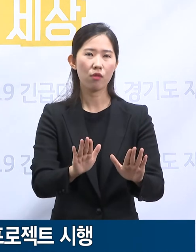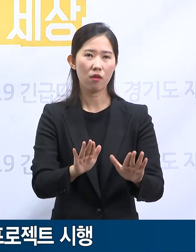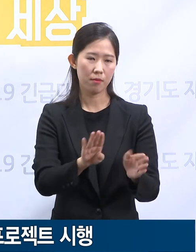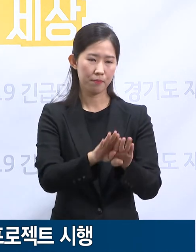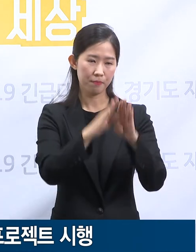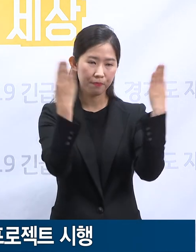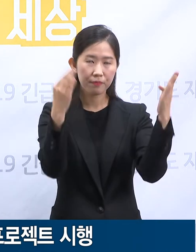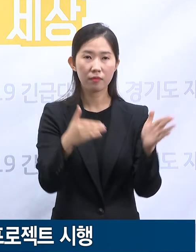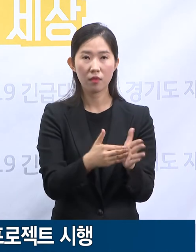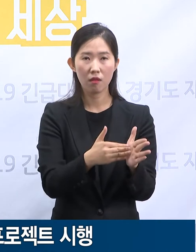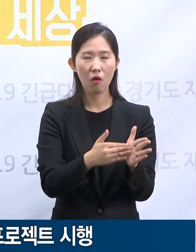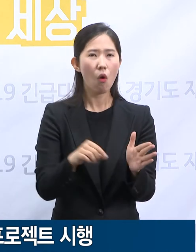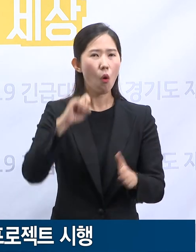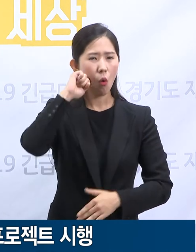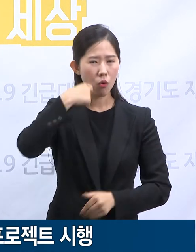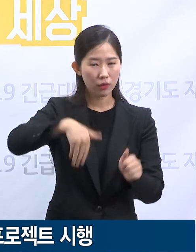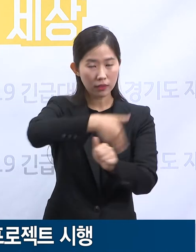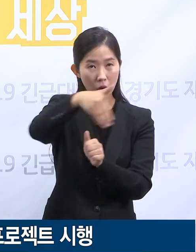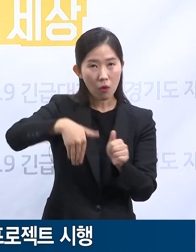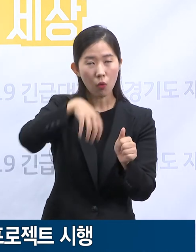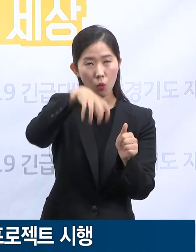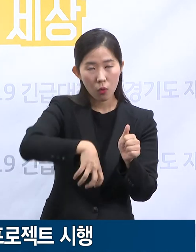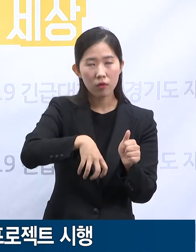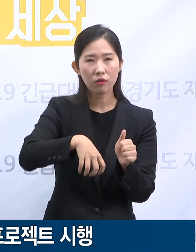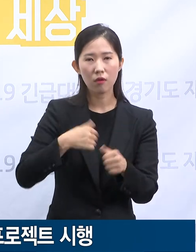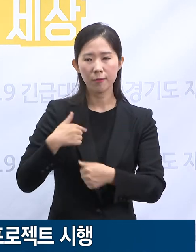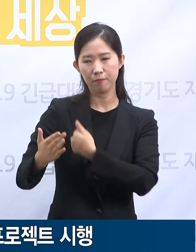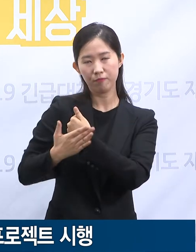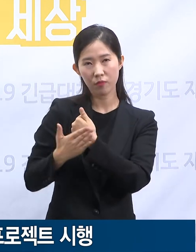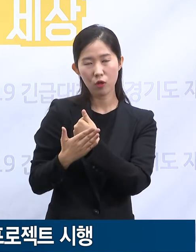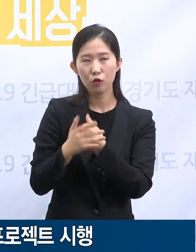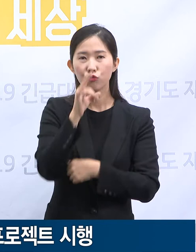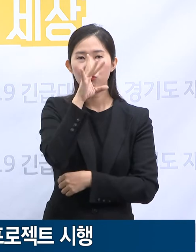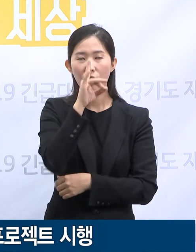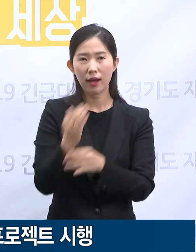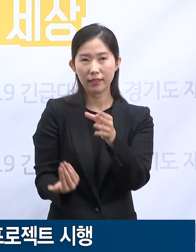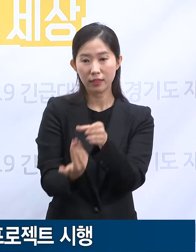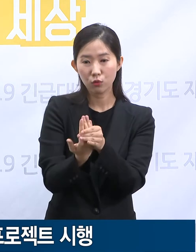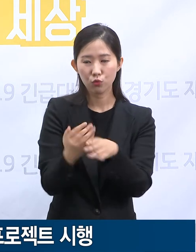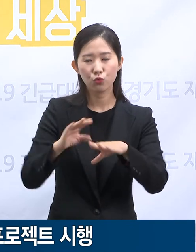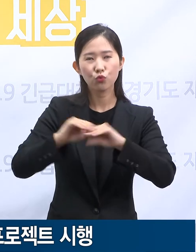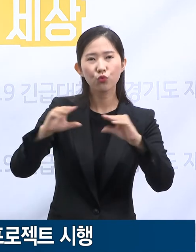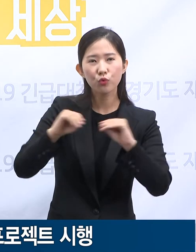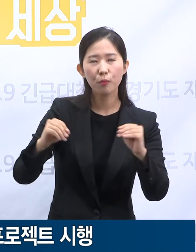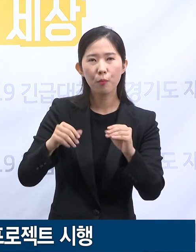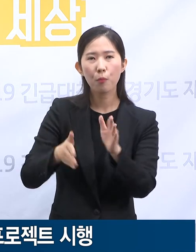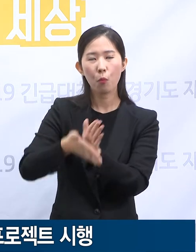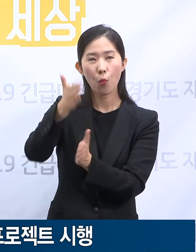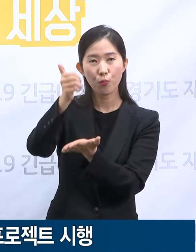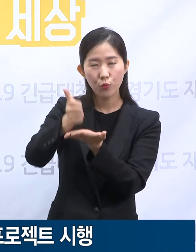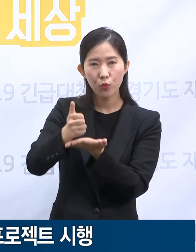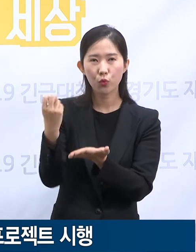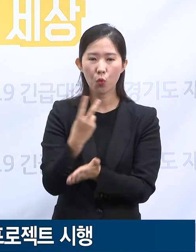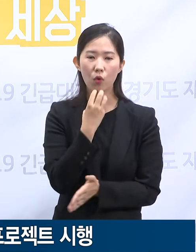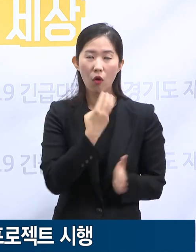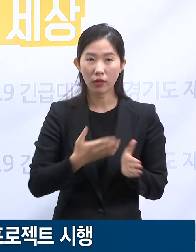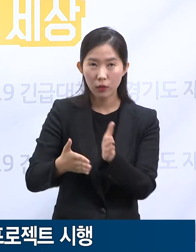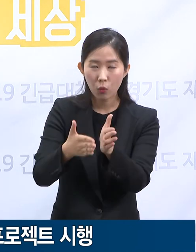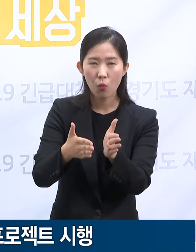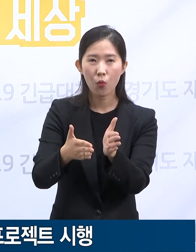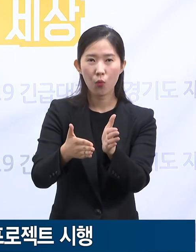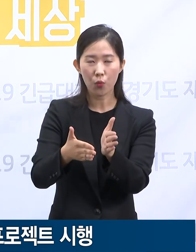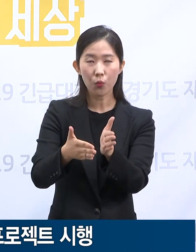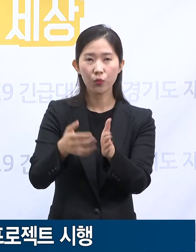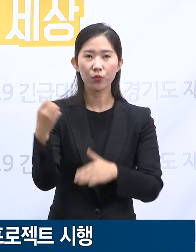뜻을 같이하고 도와주신 중앙사고수습본부, 그리고 경기도 내 의료기관들, 더불어 현장에 자원해 주신 의사,